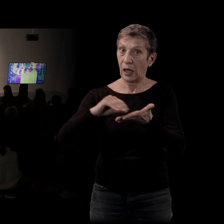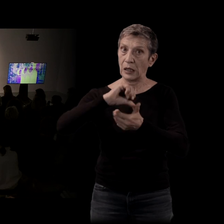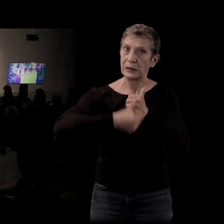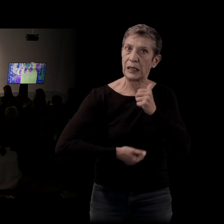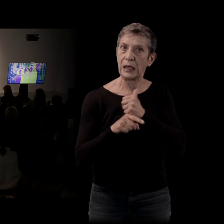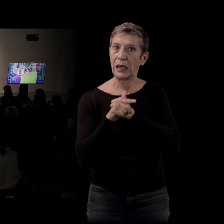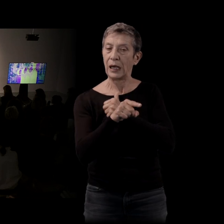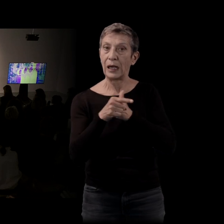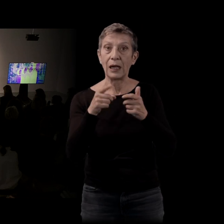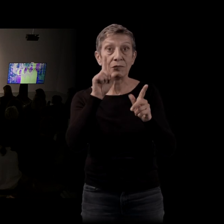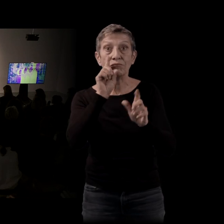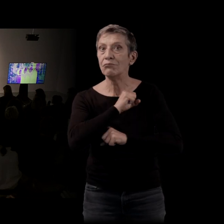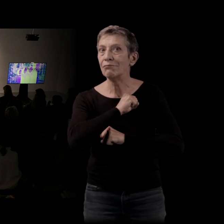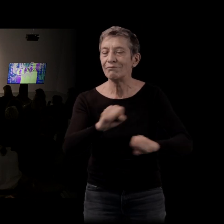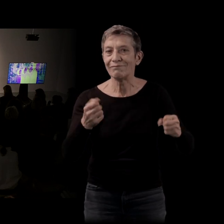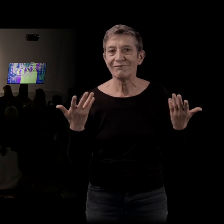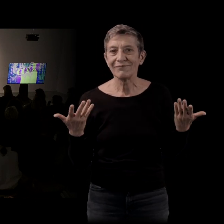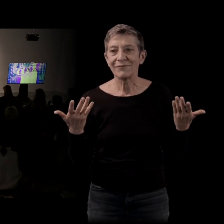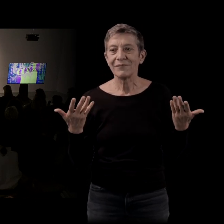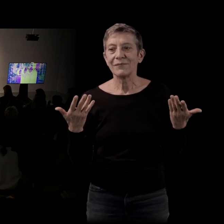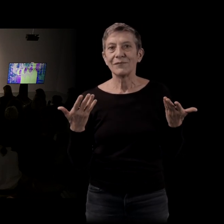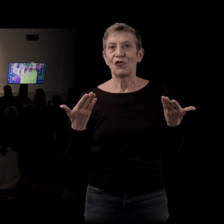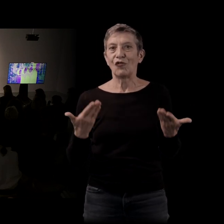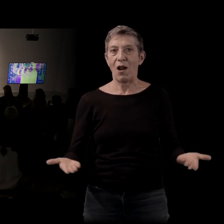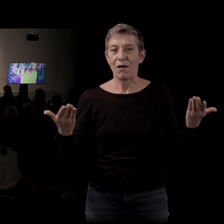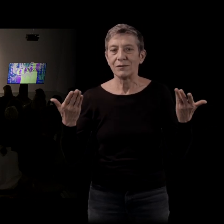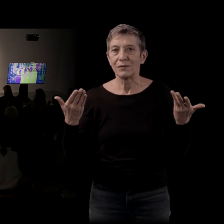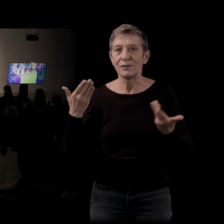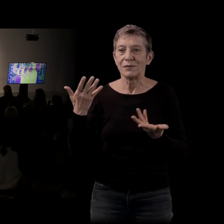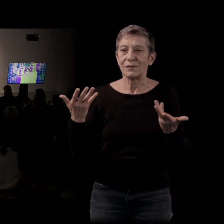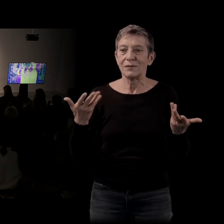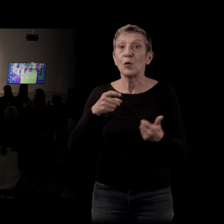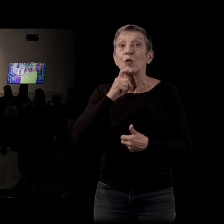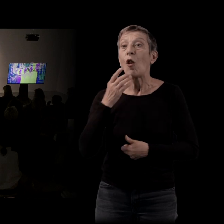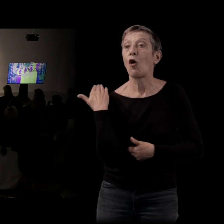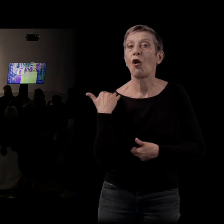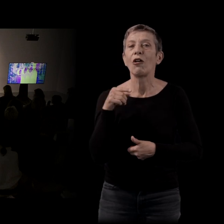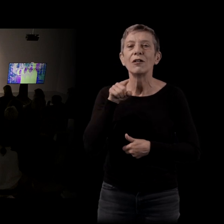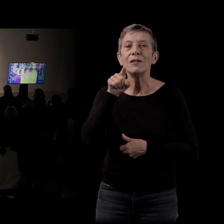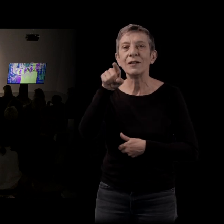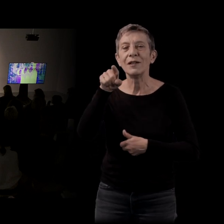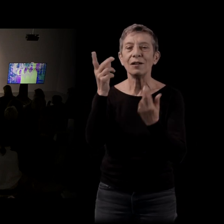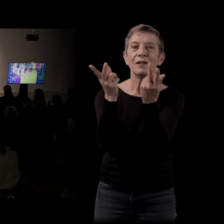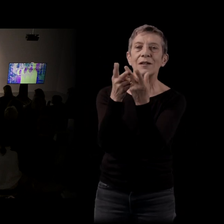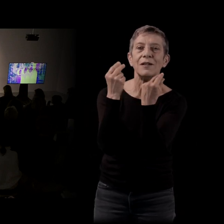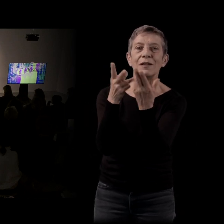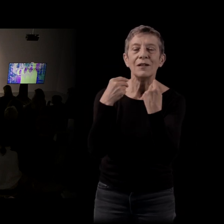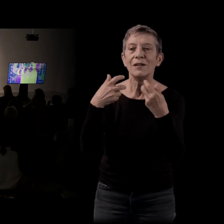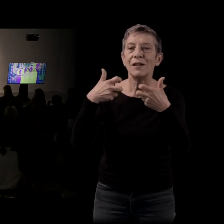extraordinaire, quoi. Donc, c'est pour ça que moi, trouve... Enfin, tout à l'heure, quand vous avez parlé du Goncourt, de ce que ça avait produit comme tsunami